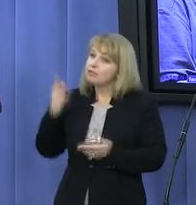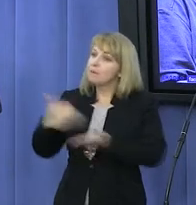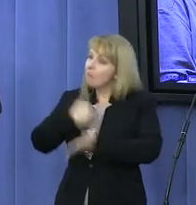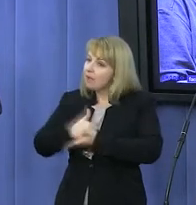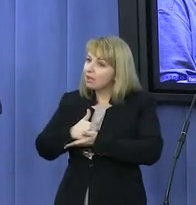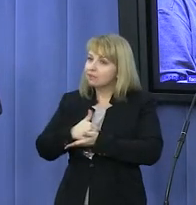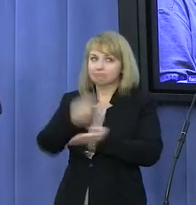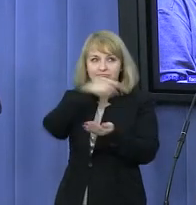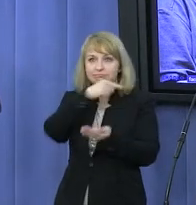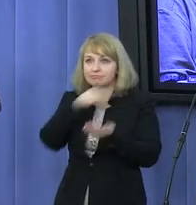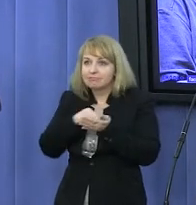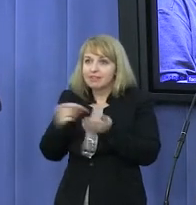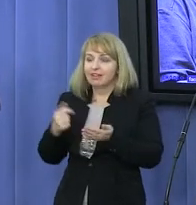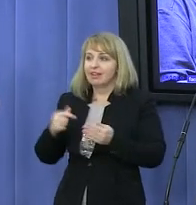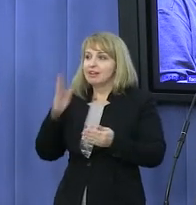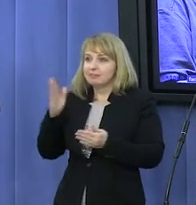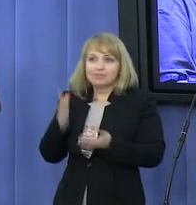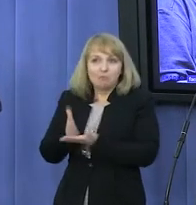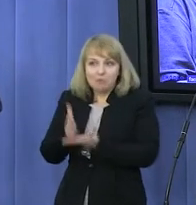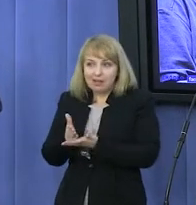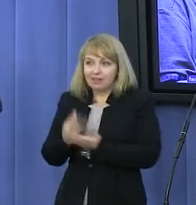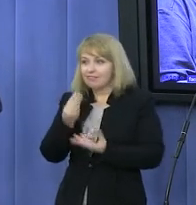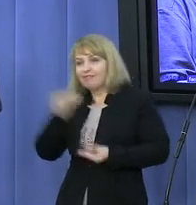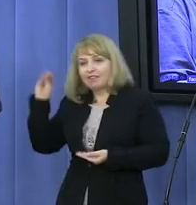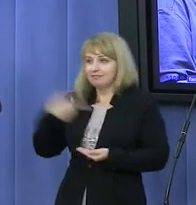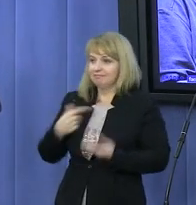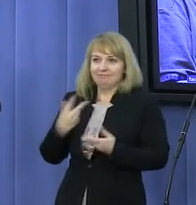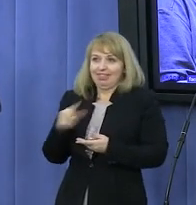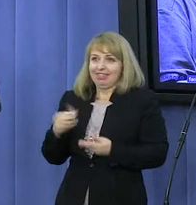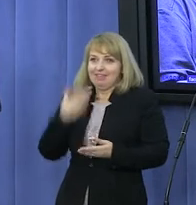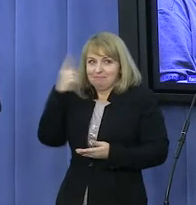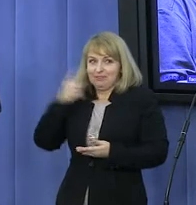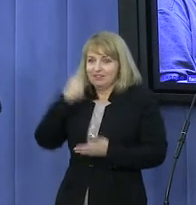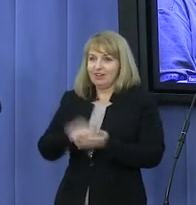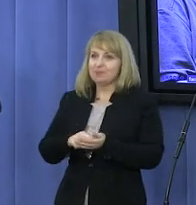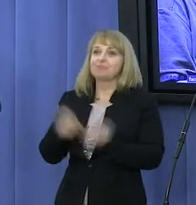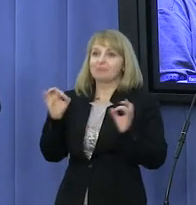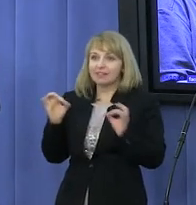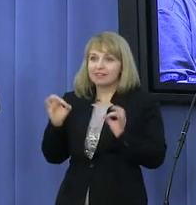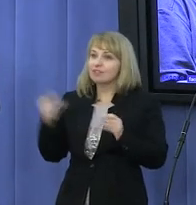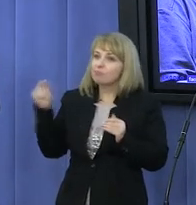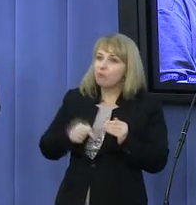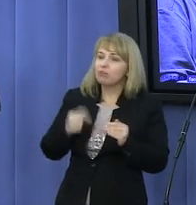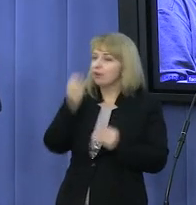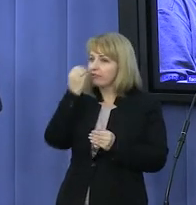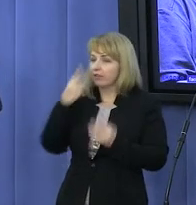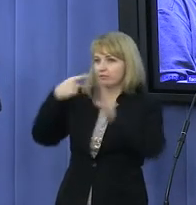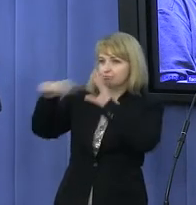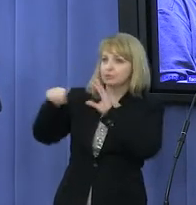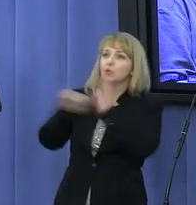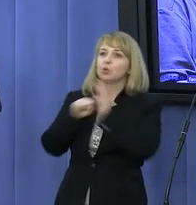aż tak nam pomoże w tych wyborach, tego się nie spodziewałem. I to wypadałoby kwiaty wysłać Donaldowi Tuskowi,